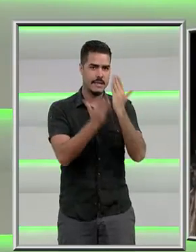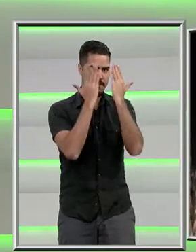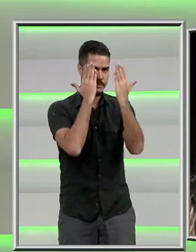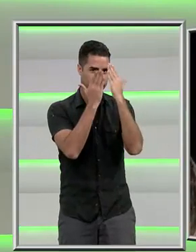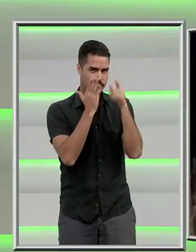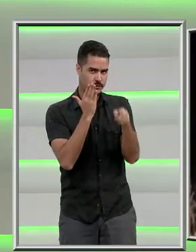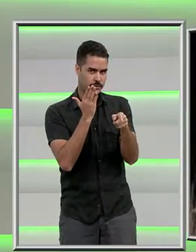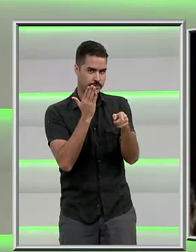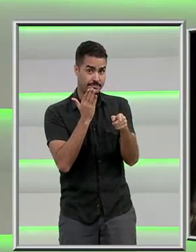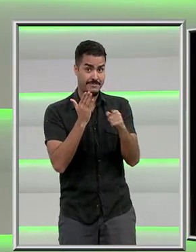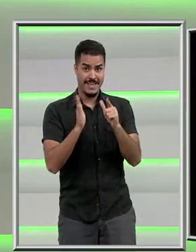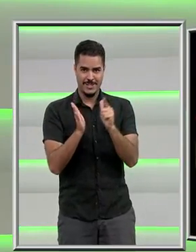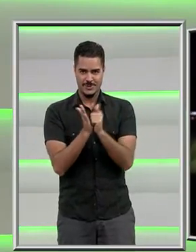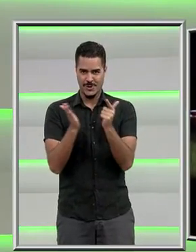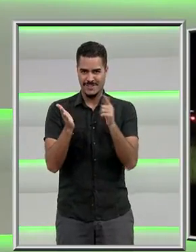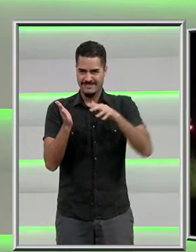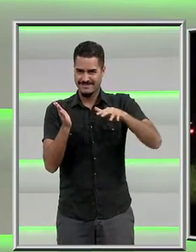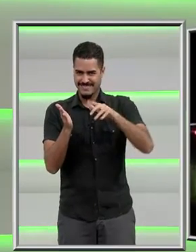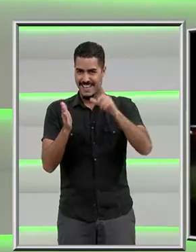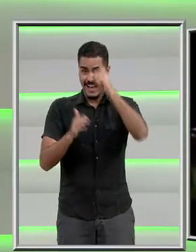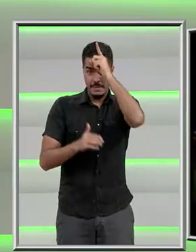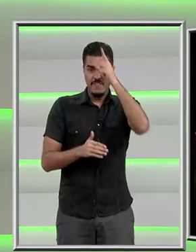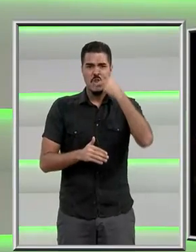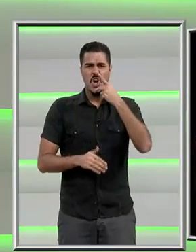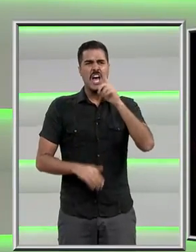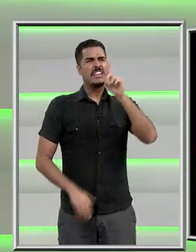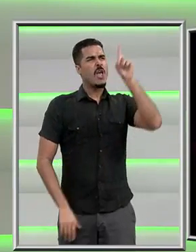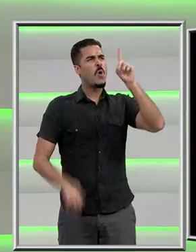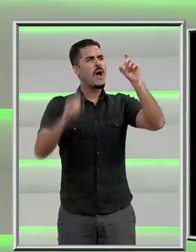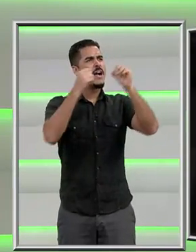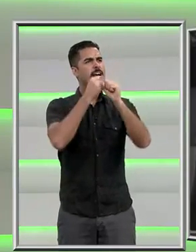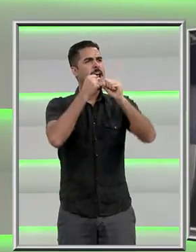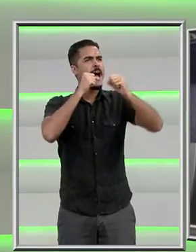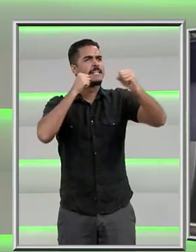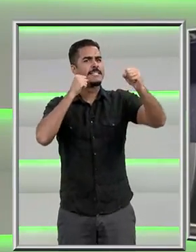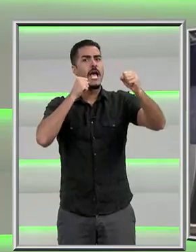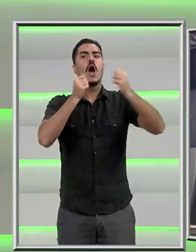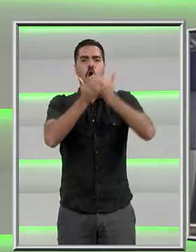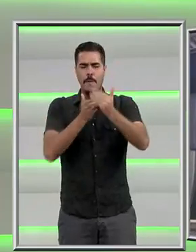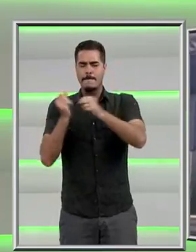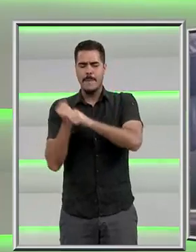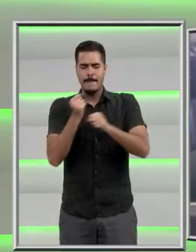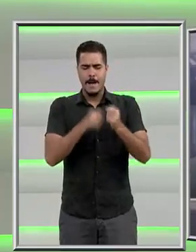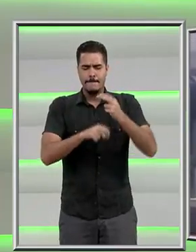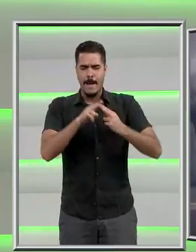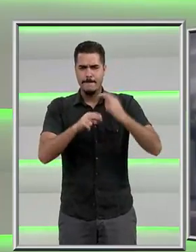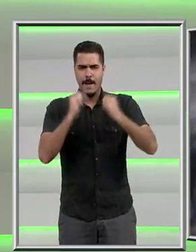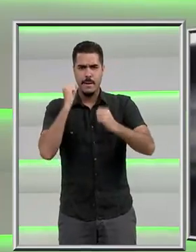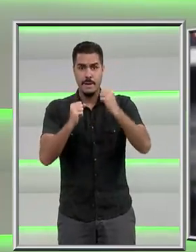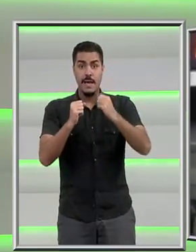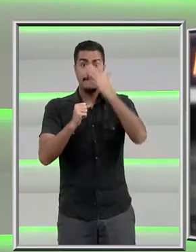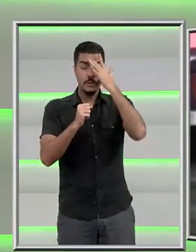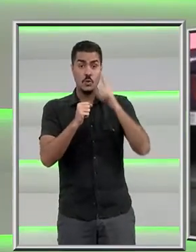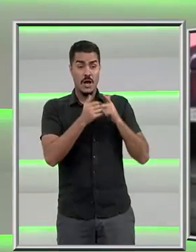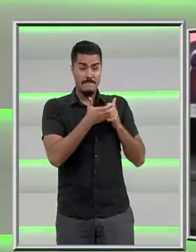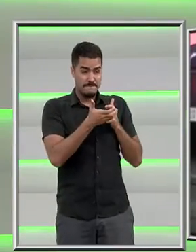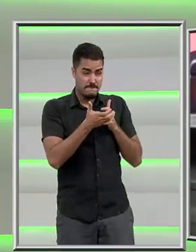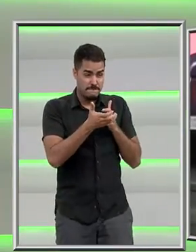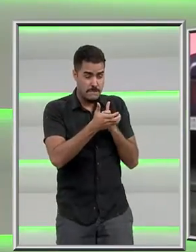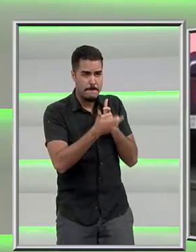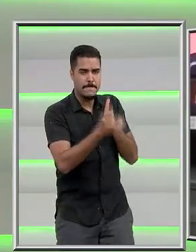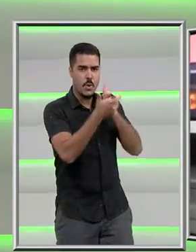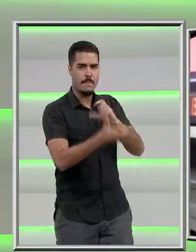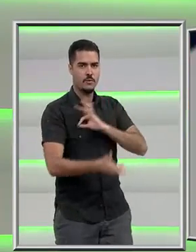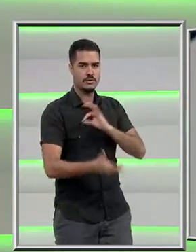Segundo a imprensa alemã, ele teria gritado Deus é grande antes do ataque. O jovem foi perseguido e morto a tiros pela